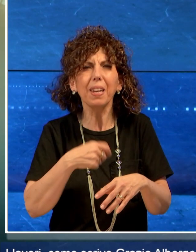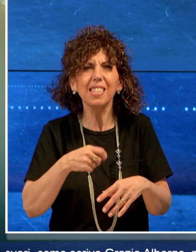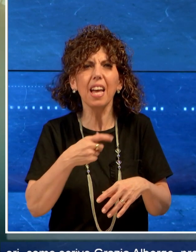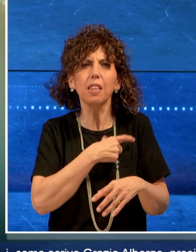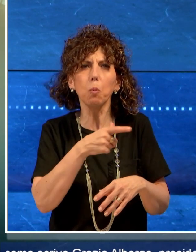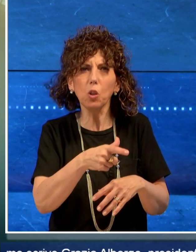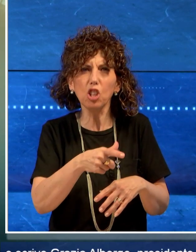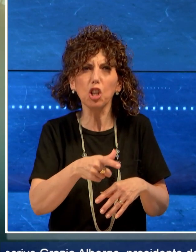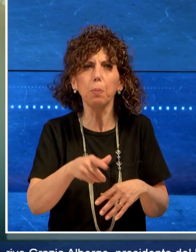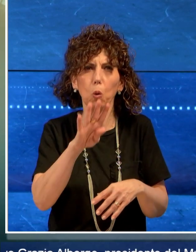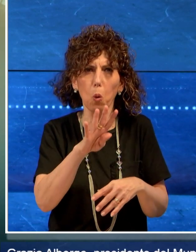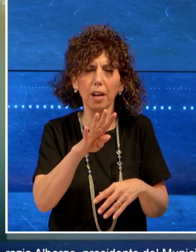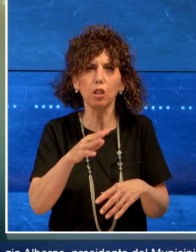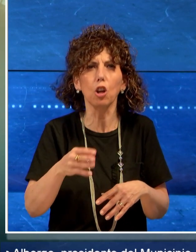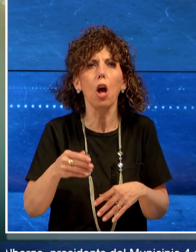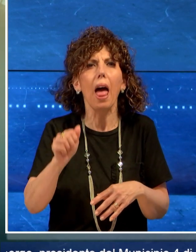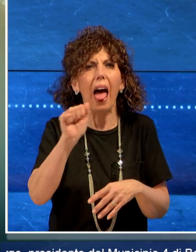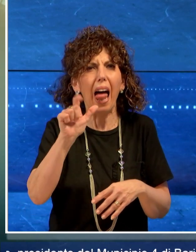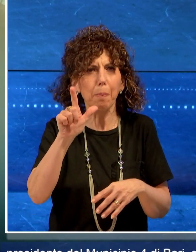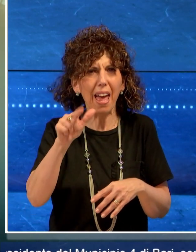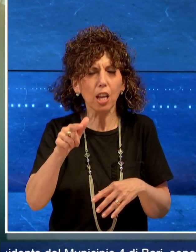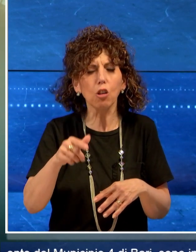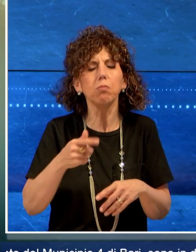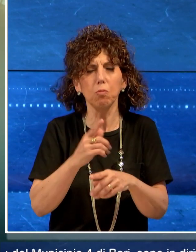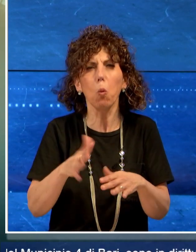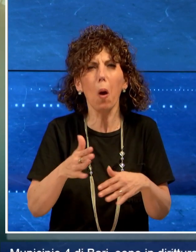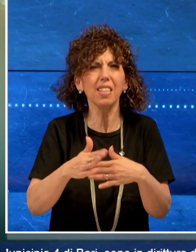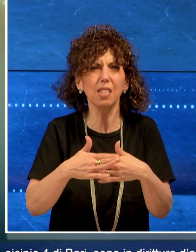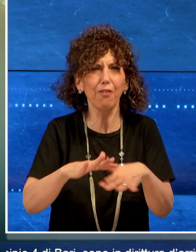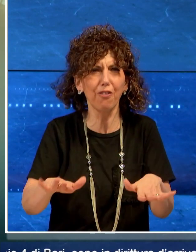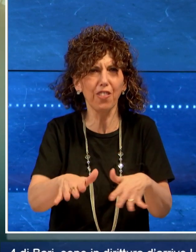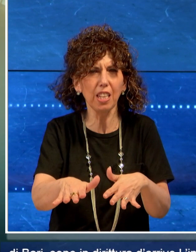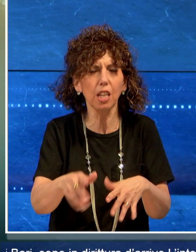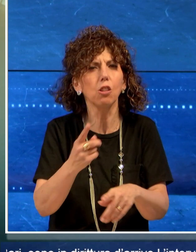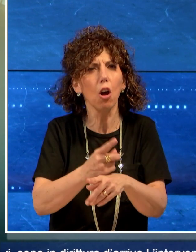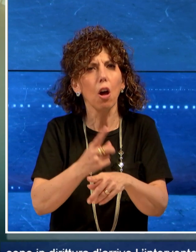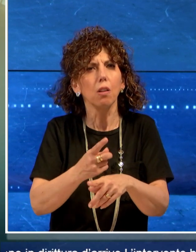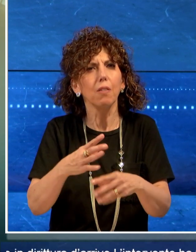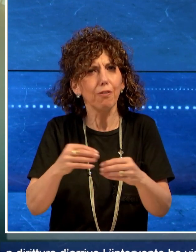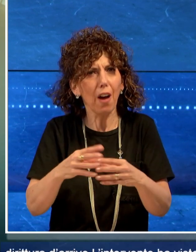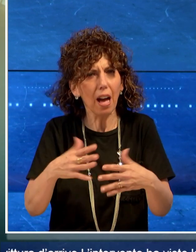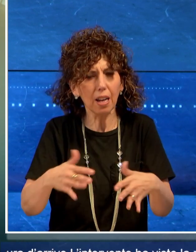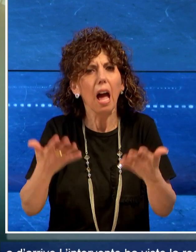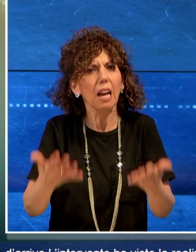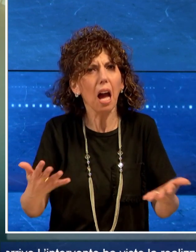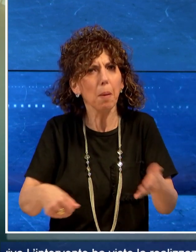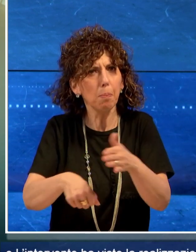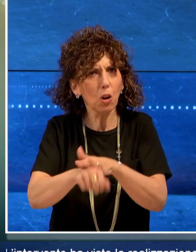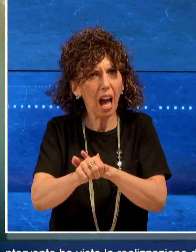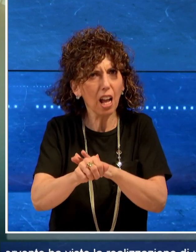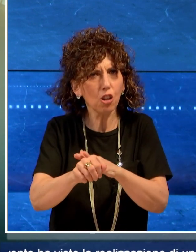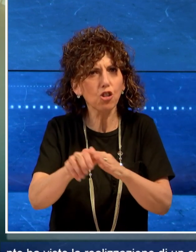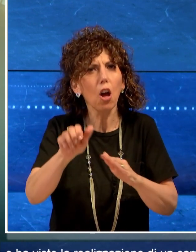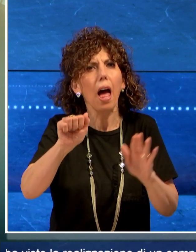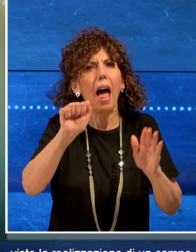sono in dirittura d'arrivo. L'intervento ha visto la realizzazione di un campo da calcio a sette